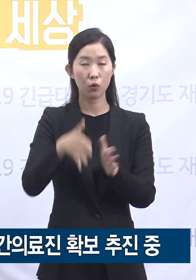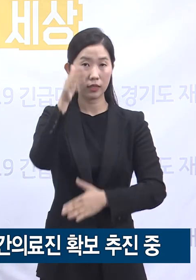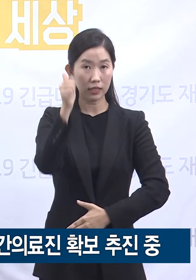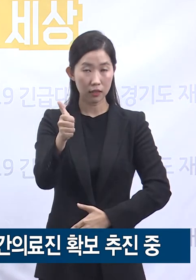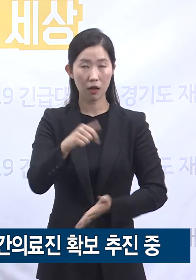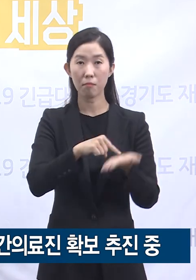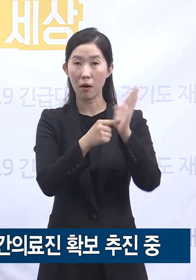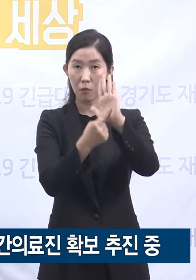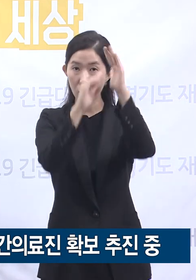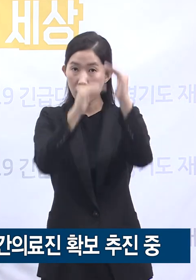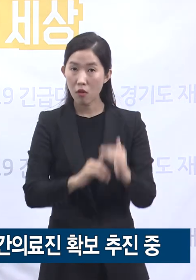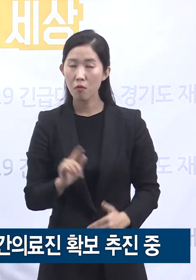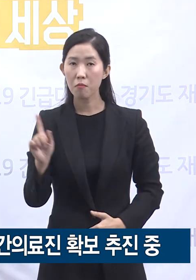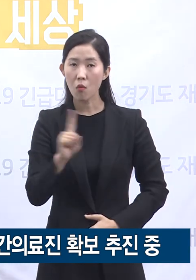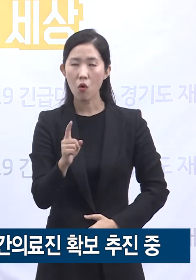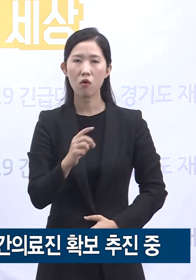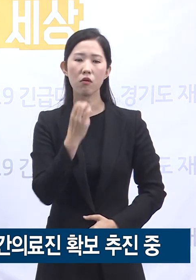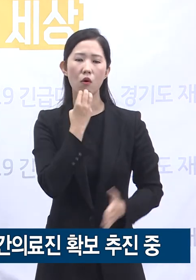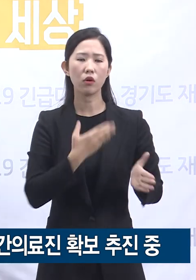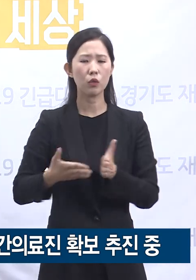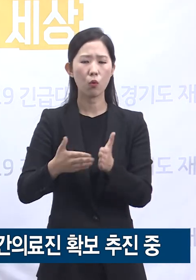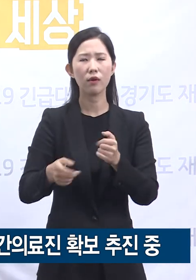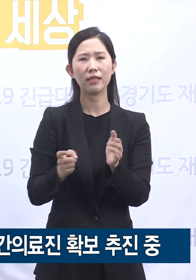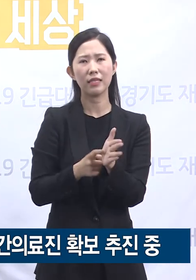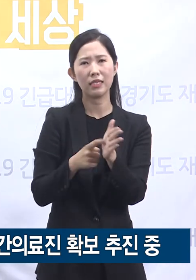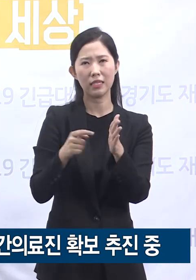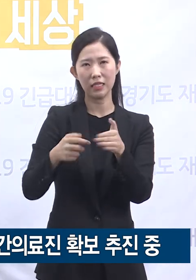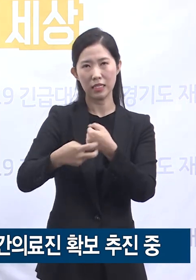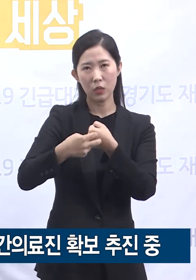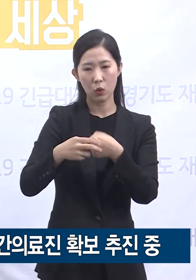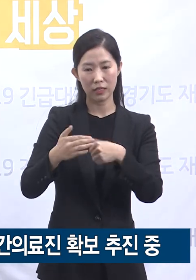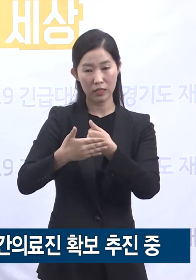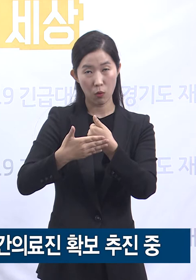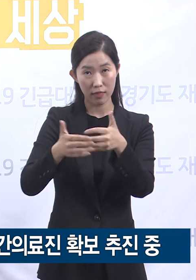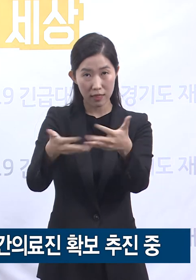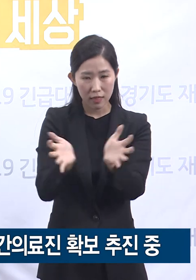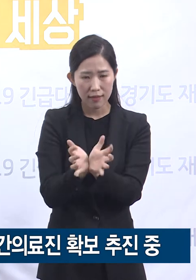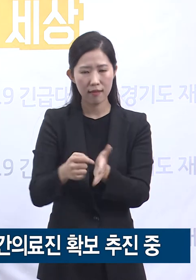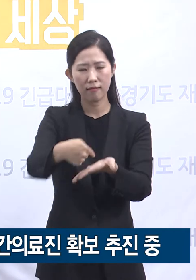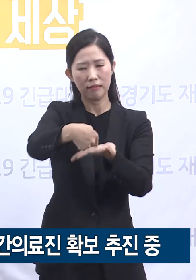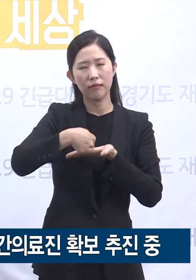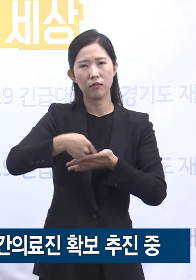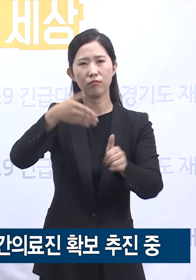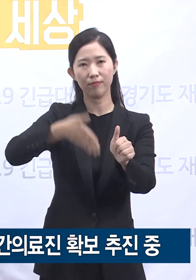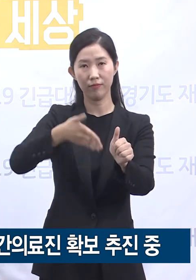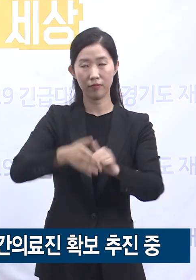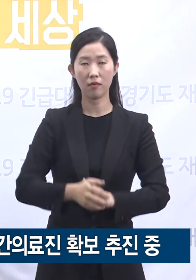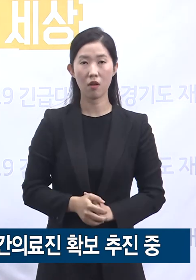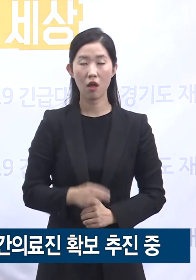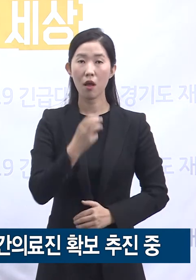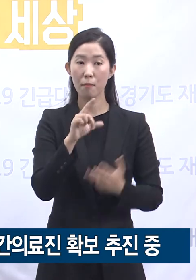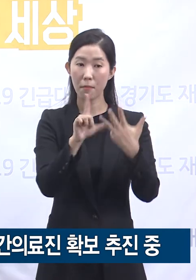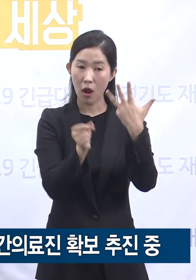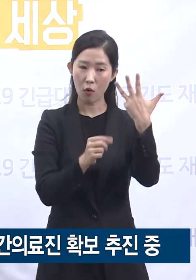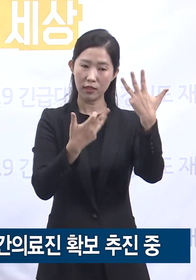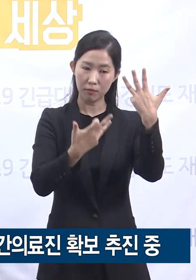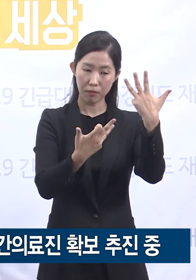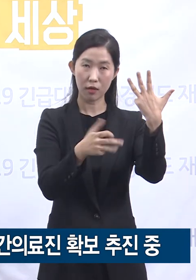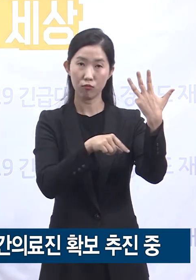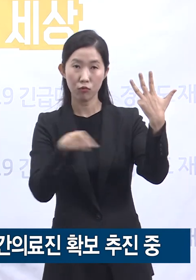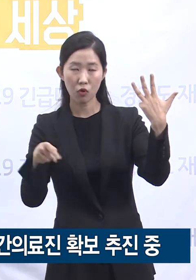긴급의료지원단에 자원해 주십시오. 경기도는 8월 18일부터 의료관련